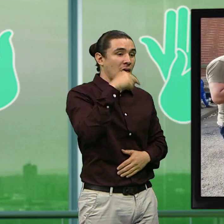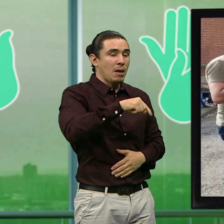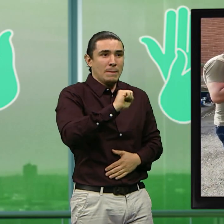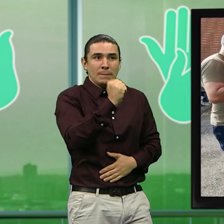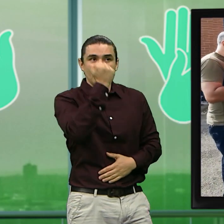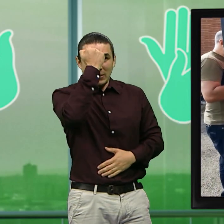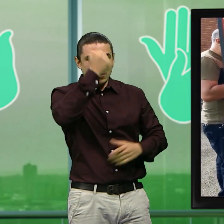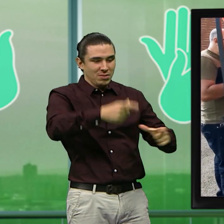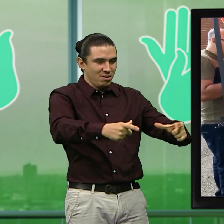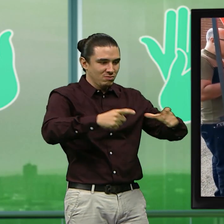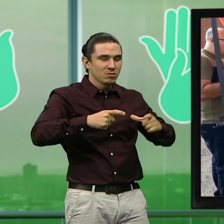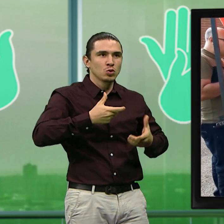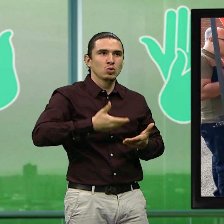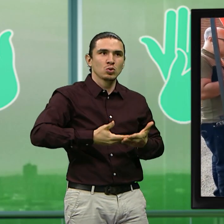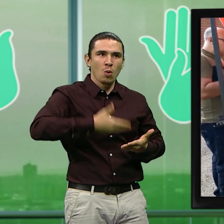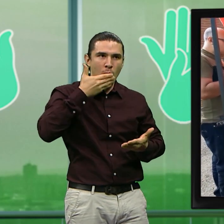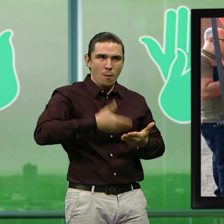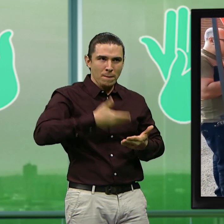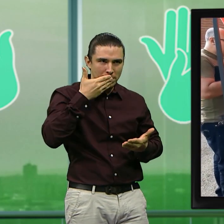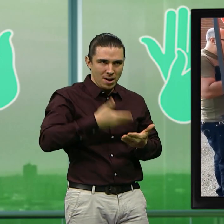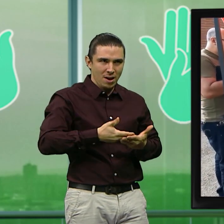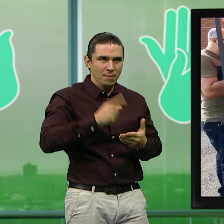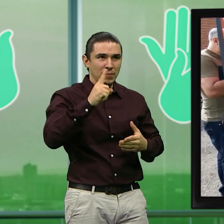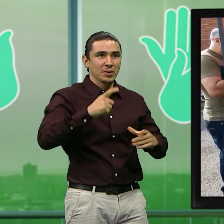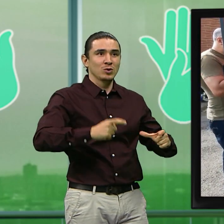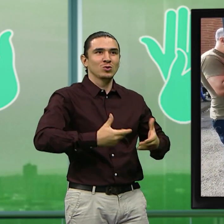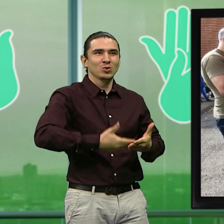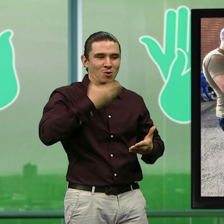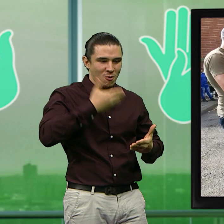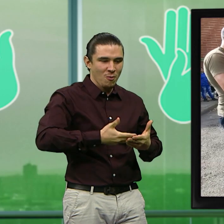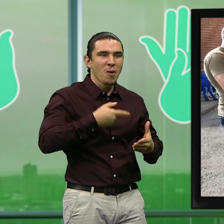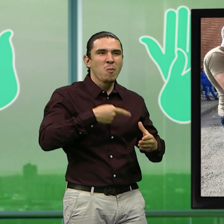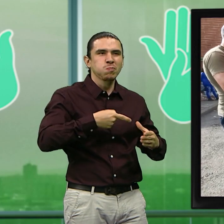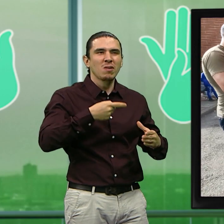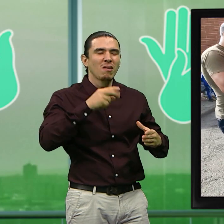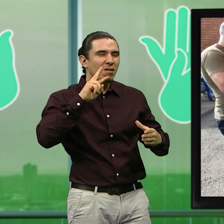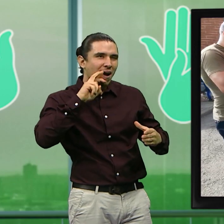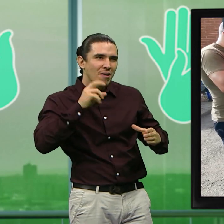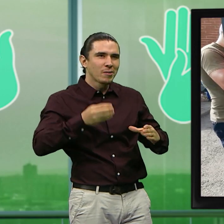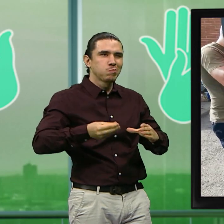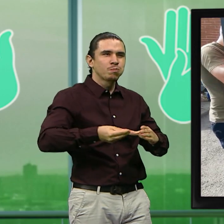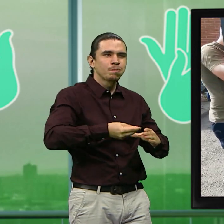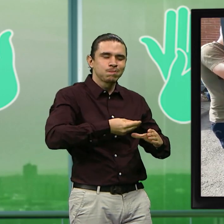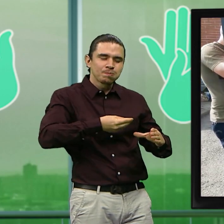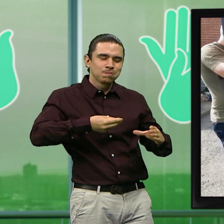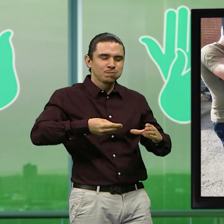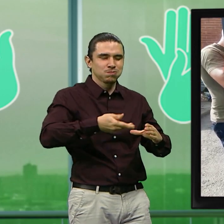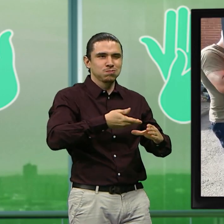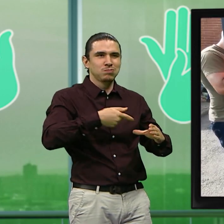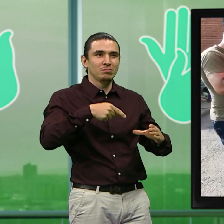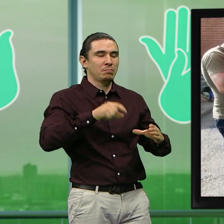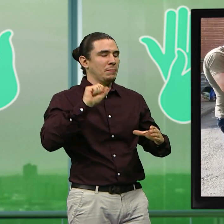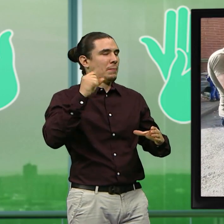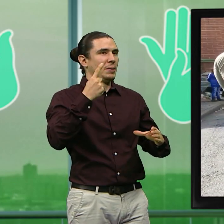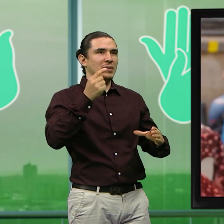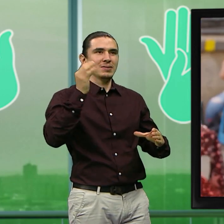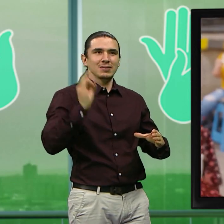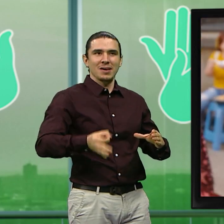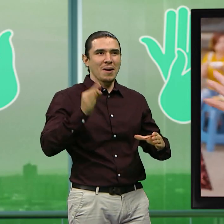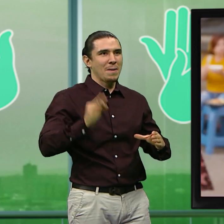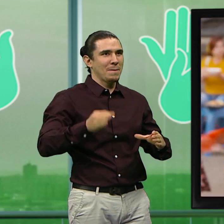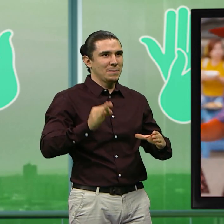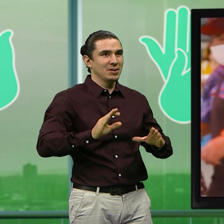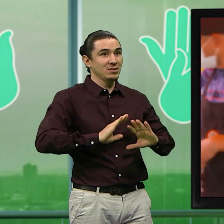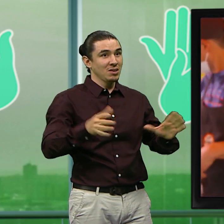primordial, lo primordial, la sopa. Yo aprovecho la sustancia de toda la carne, hago la sopita, después de la sopa,